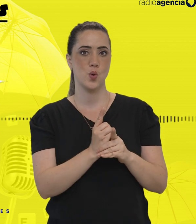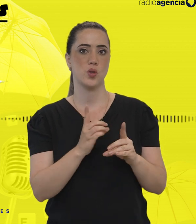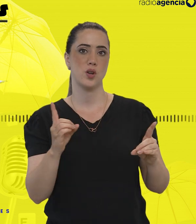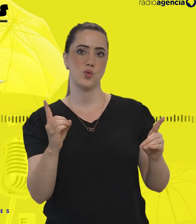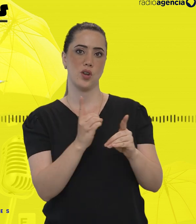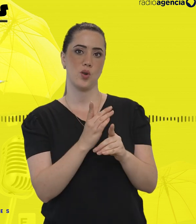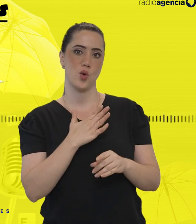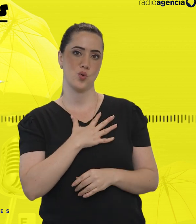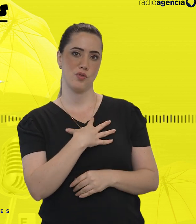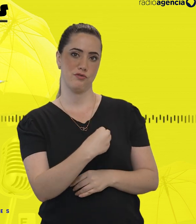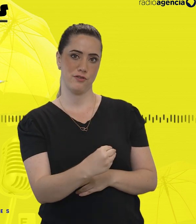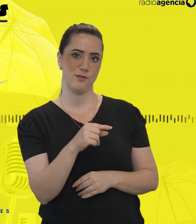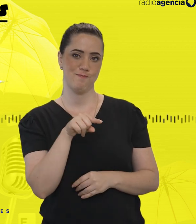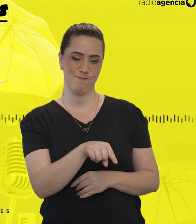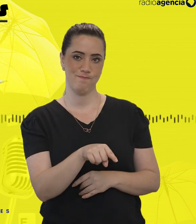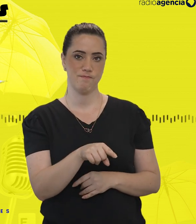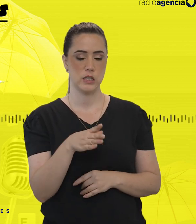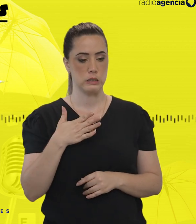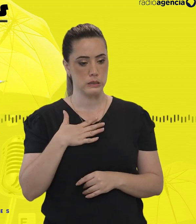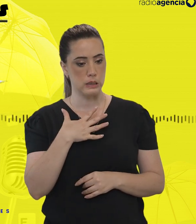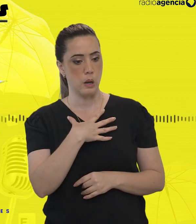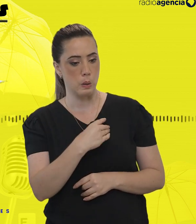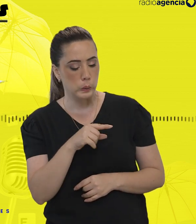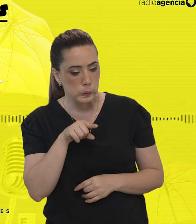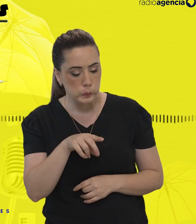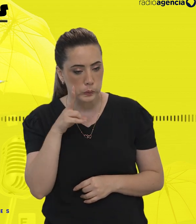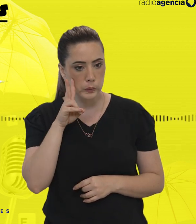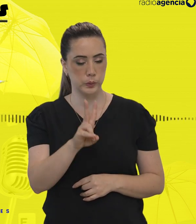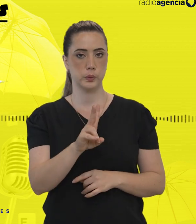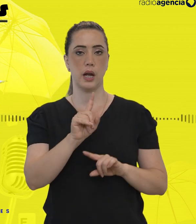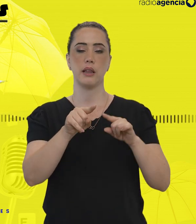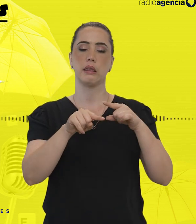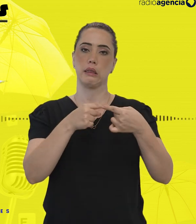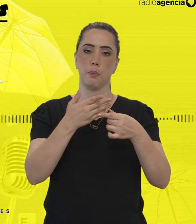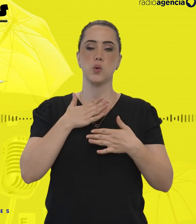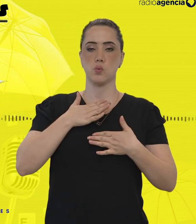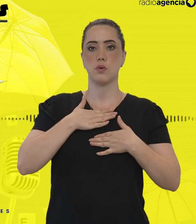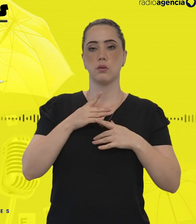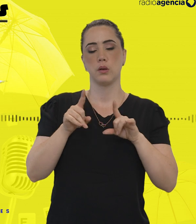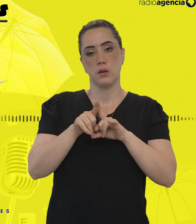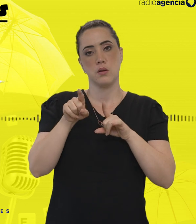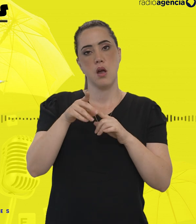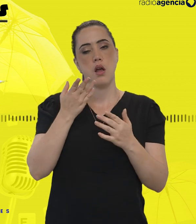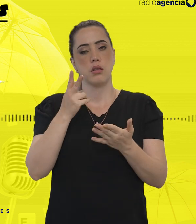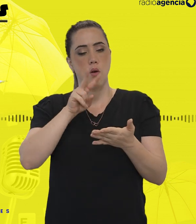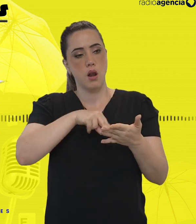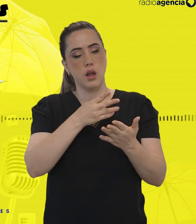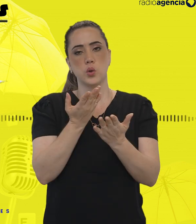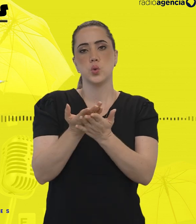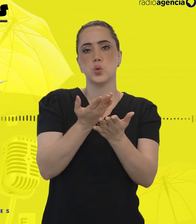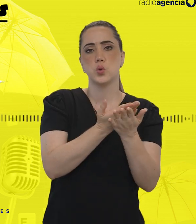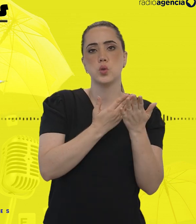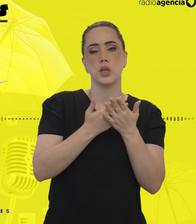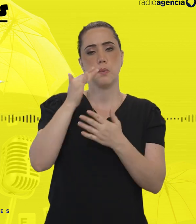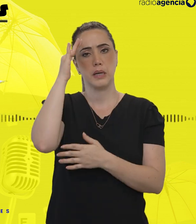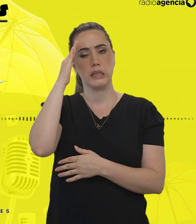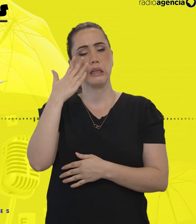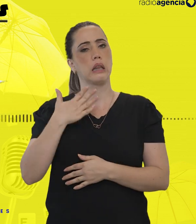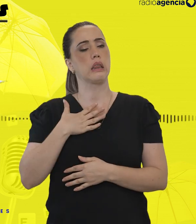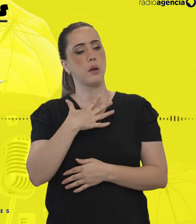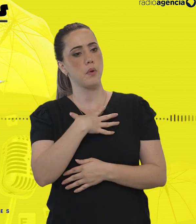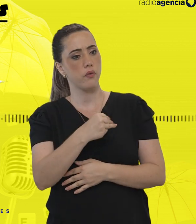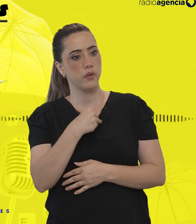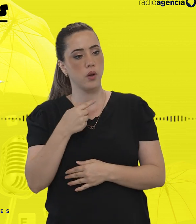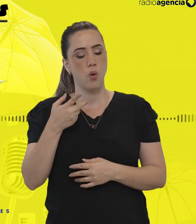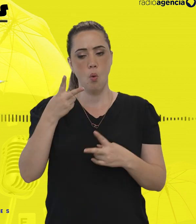foi um processo, né, de redescoberta de quem eu era. Lendo, estudando, para entender a condição do meu filho,